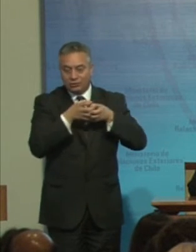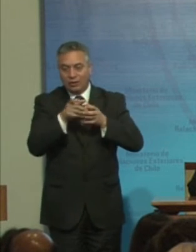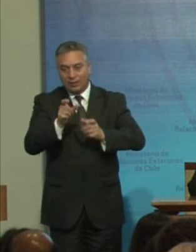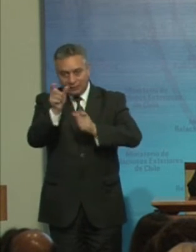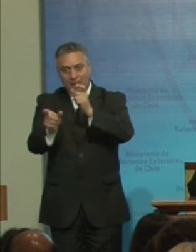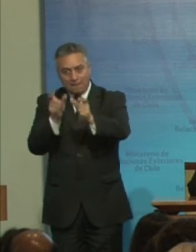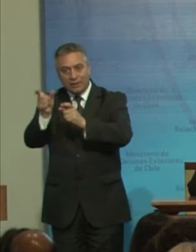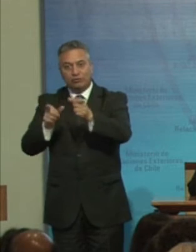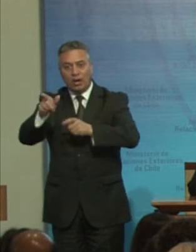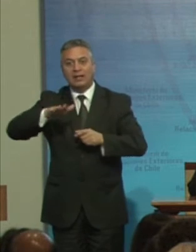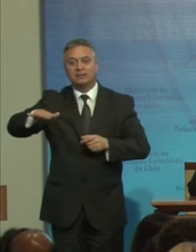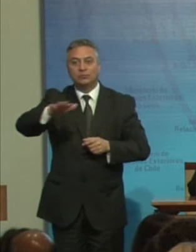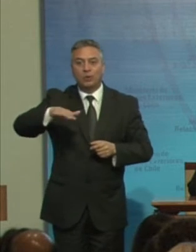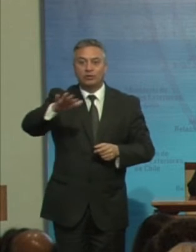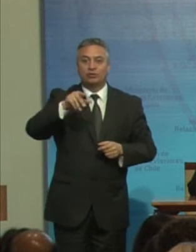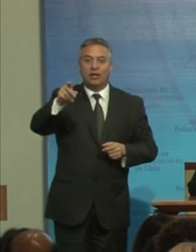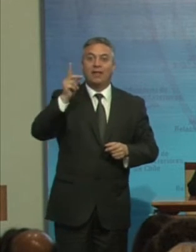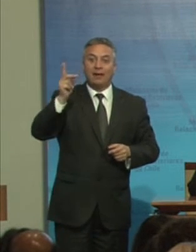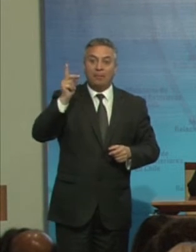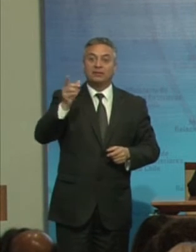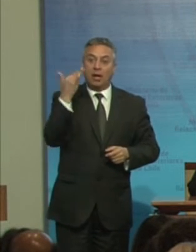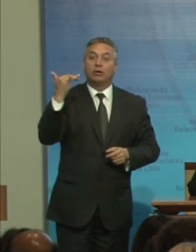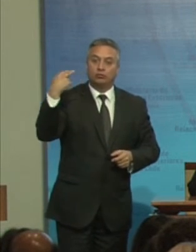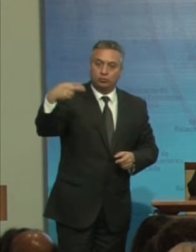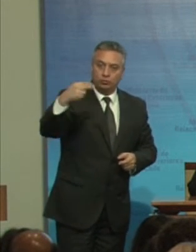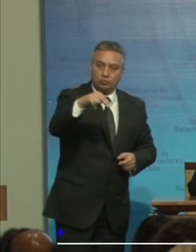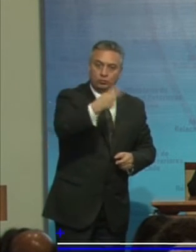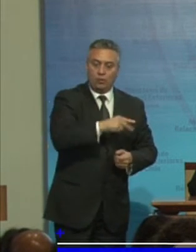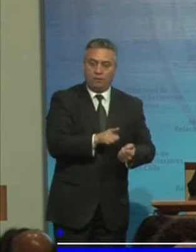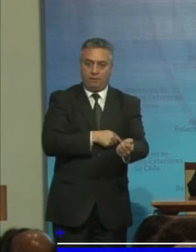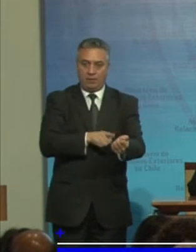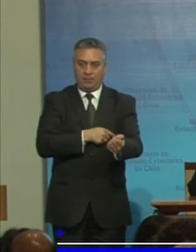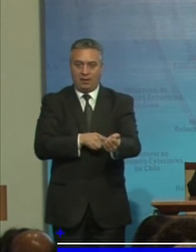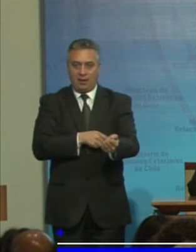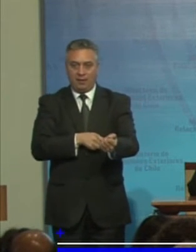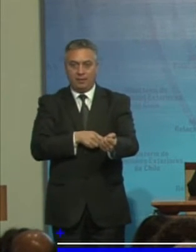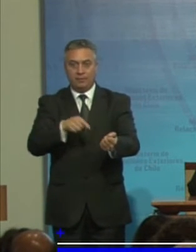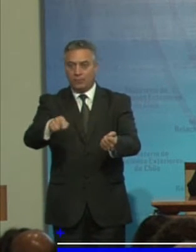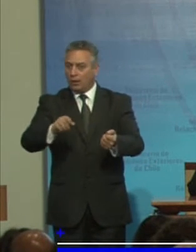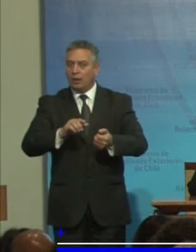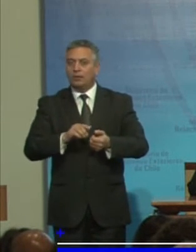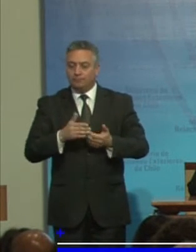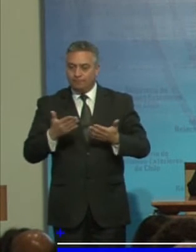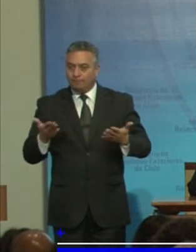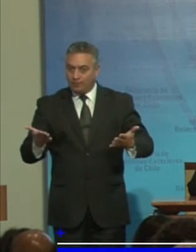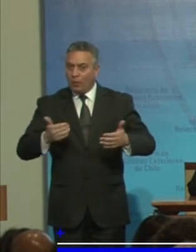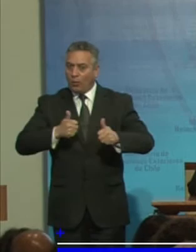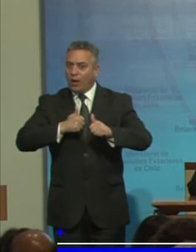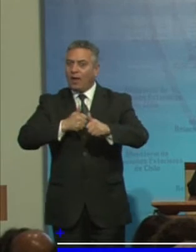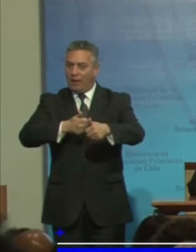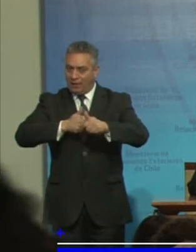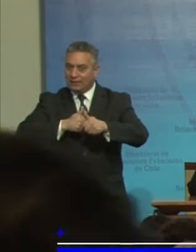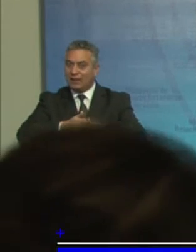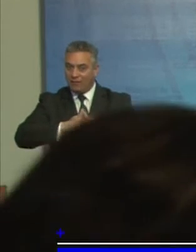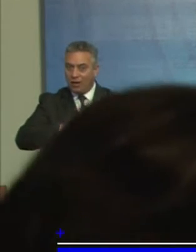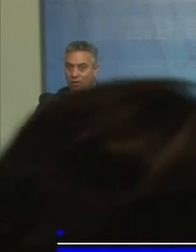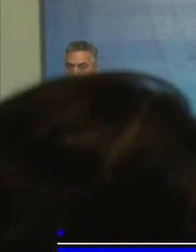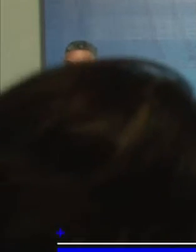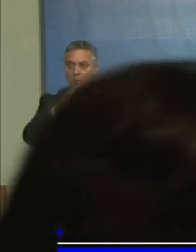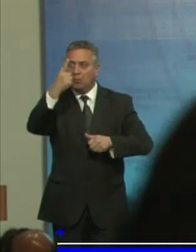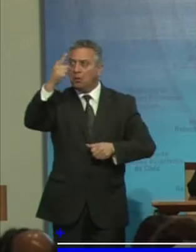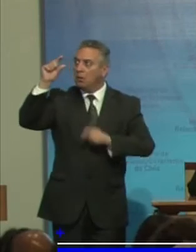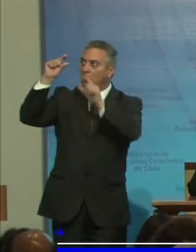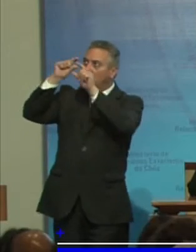las personas En situación De discapacidad En sus familias Todo un desafío No una mera consigna